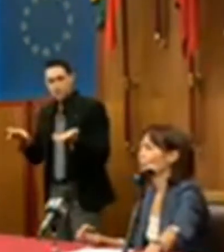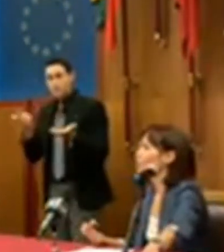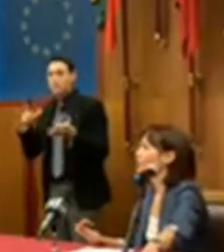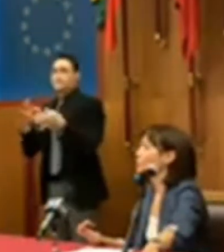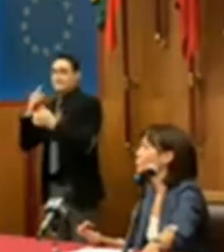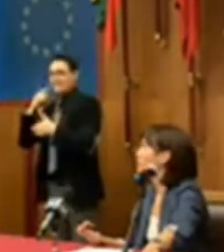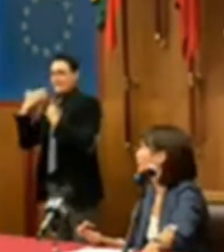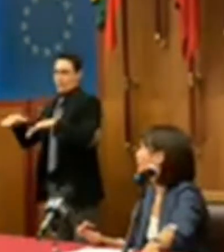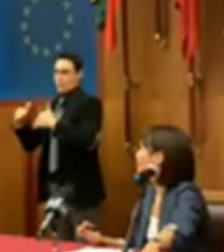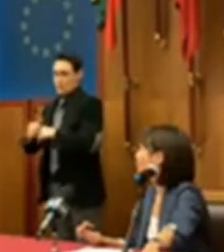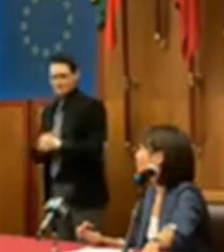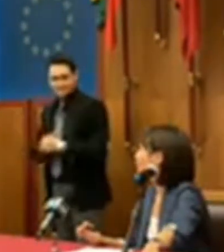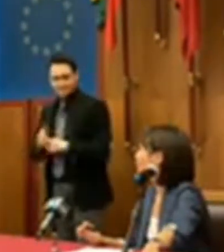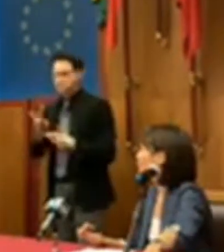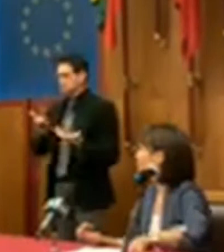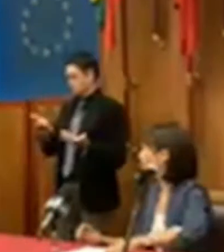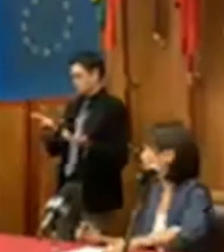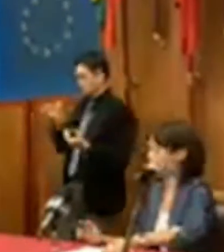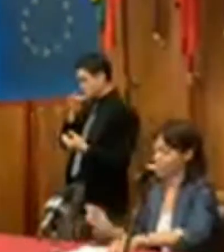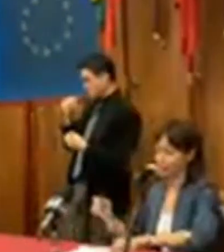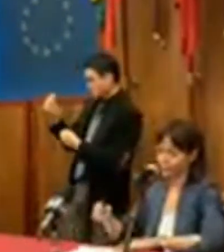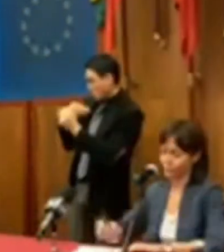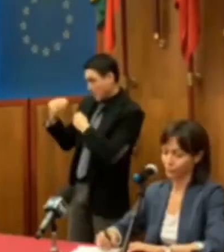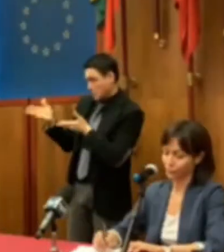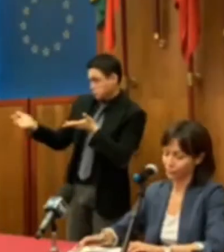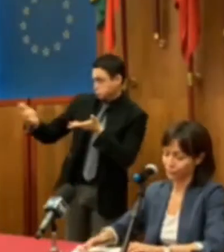Le raccogliamo tutte e poi... Va bene.